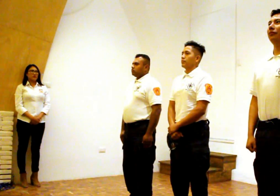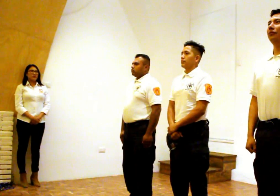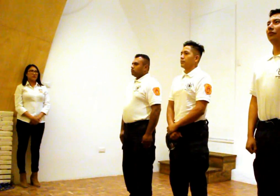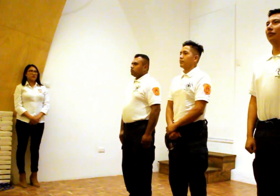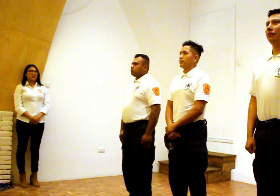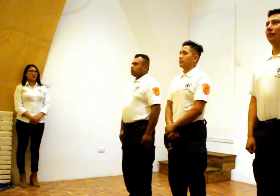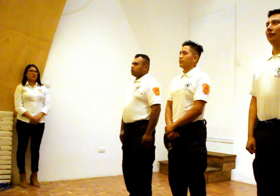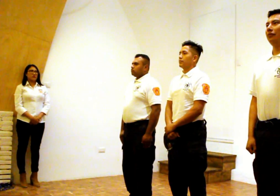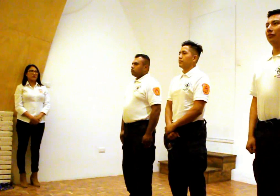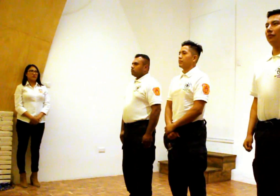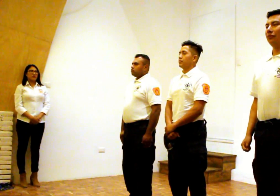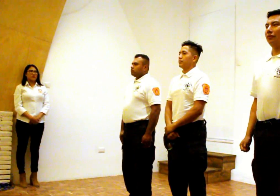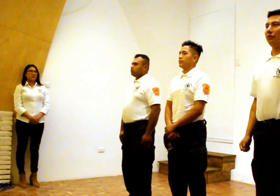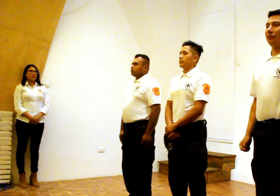Apaga interruptores de luz.